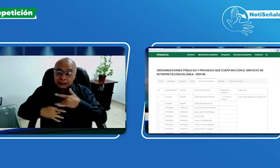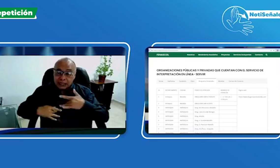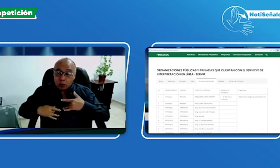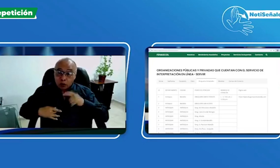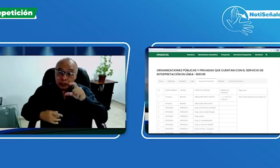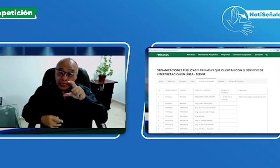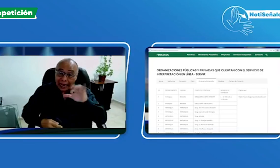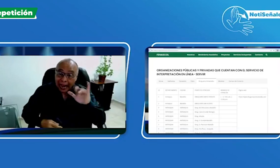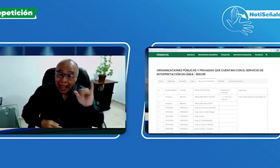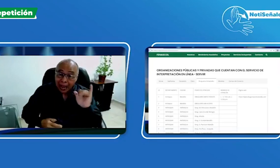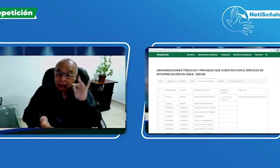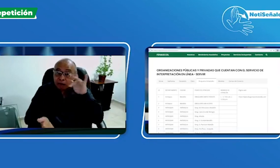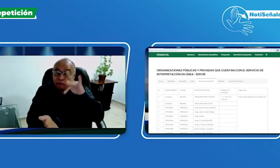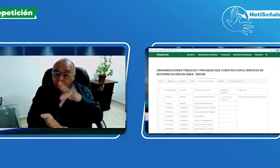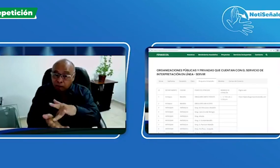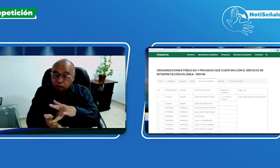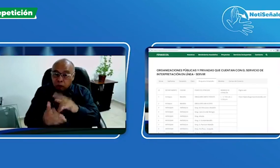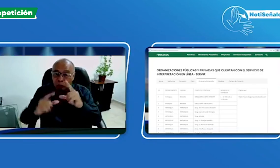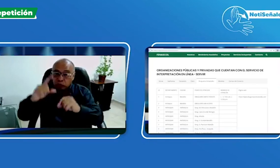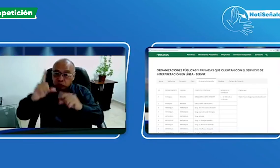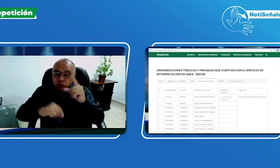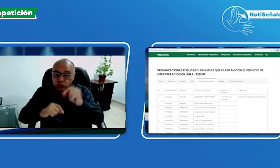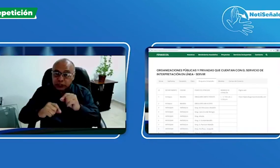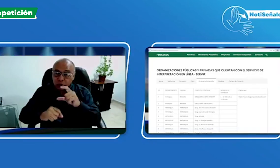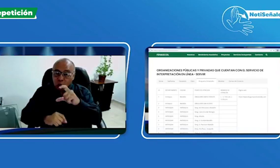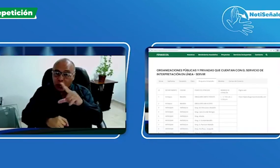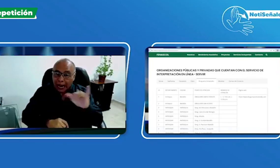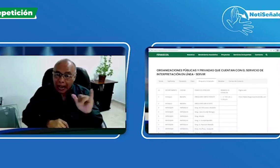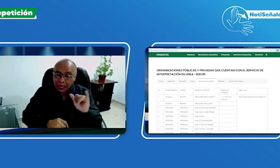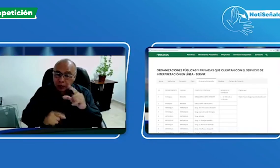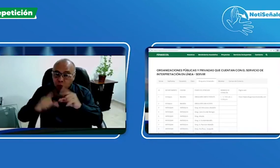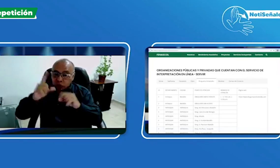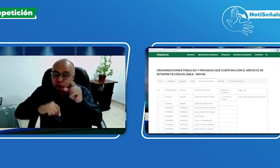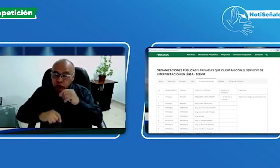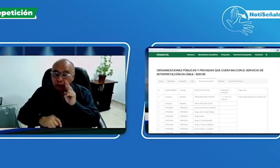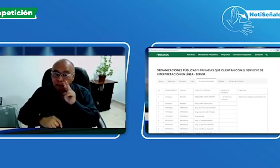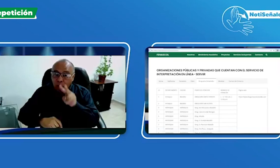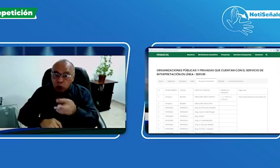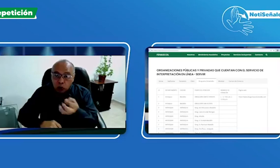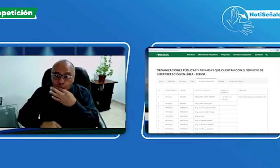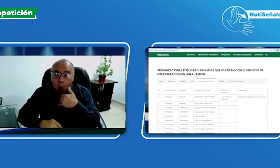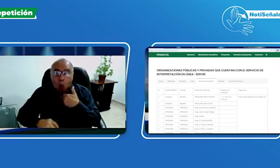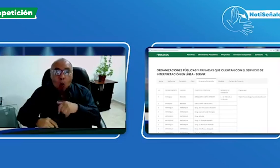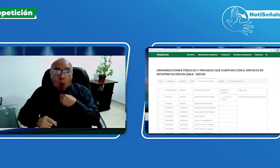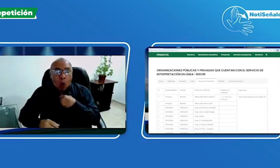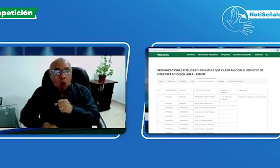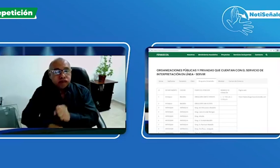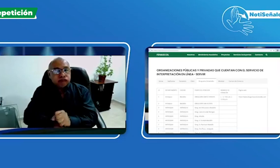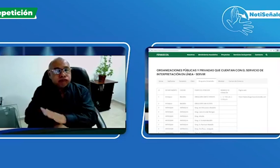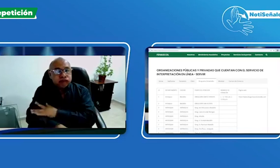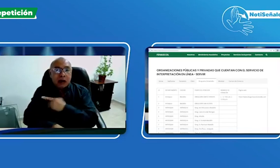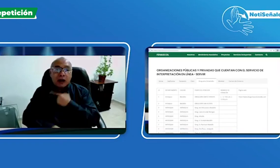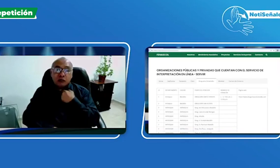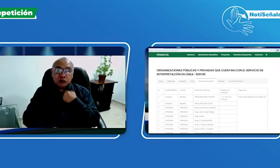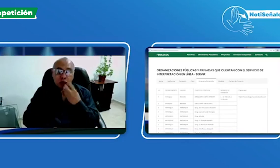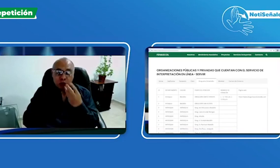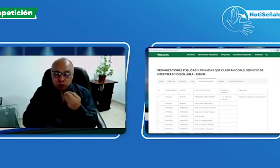se ha invitado a la Secretaría de Salud de Cali entonces por ejemplo para hacer este lanzamiento en de col